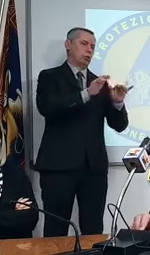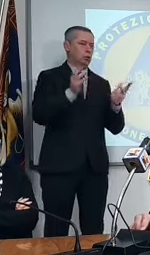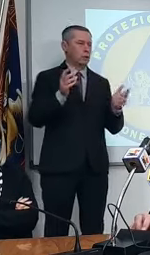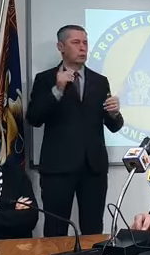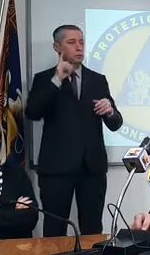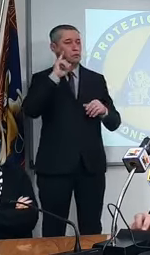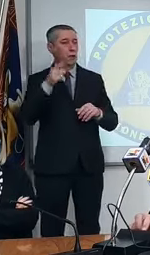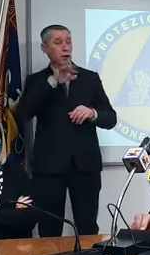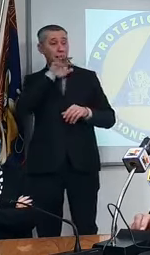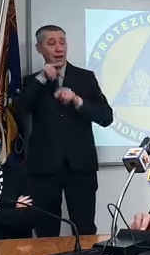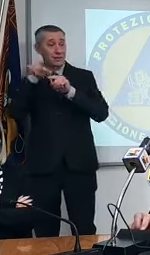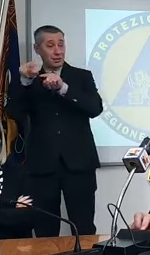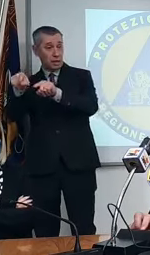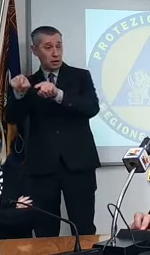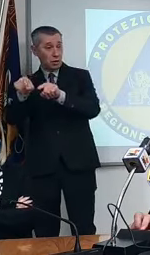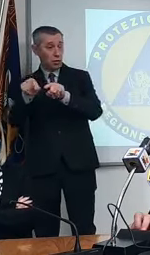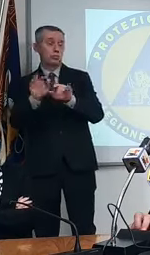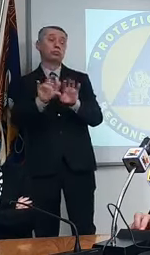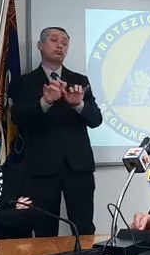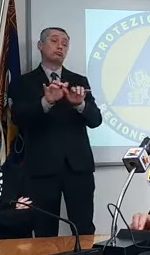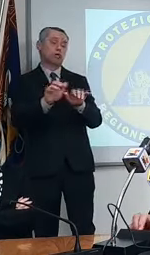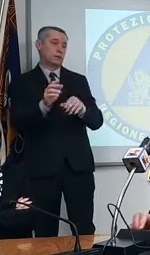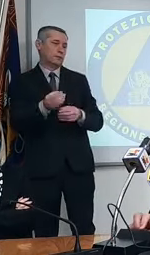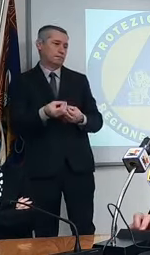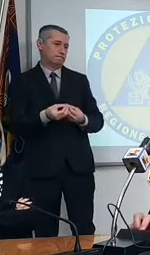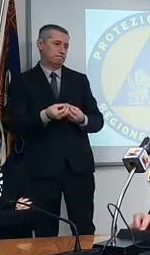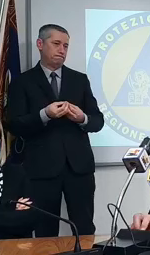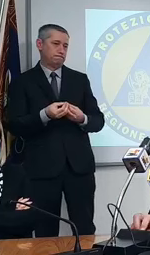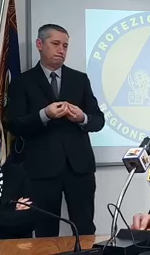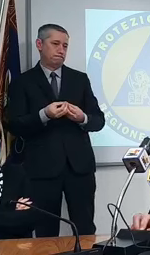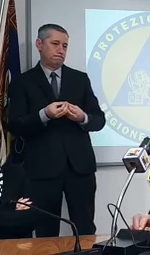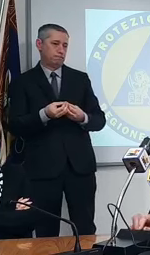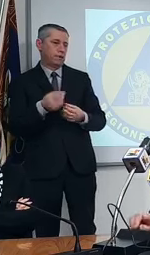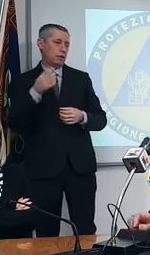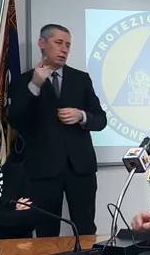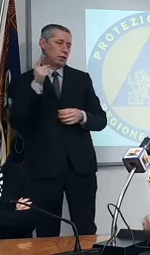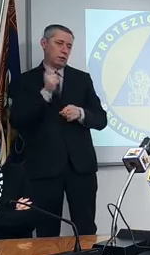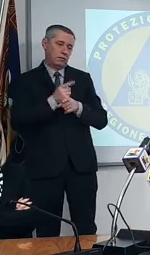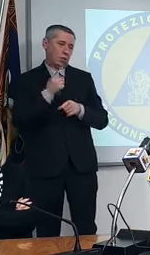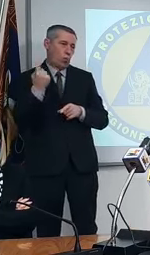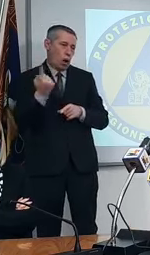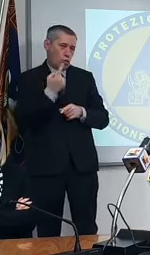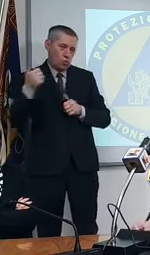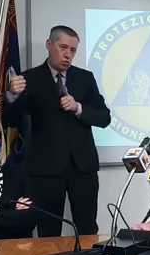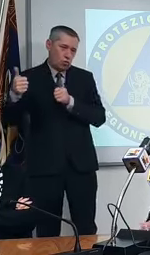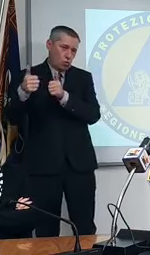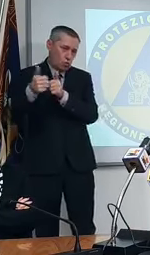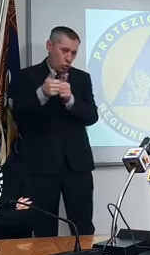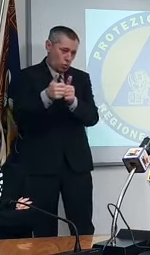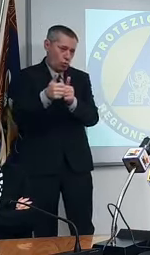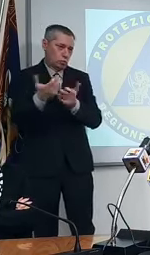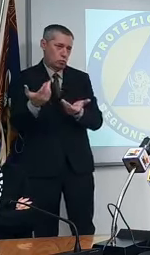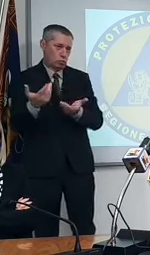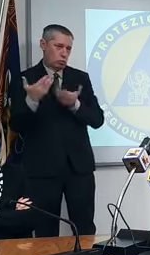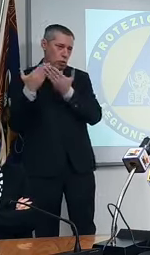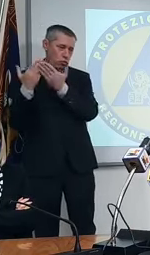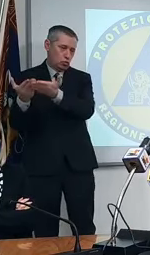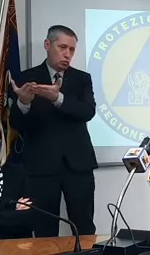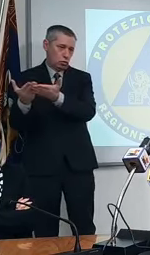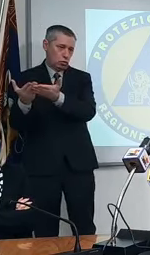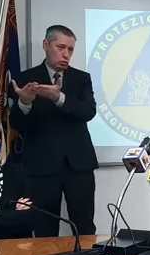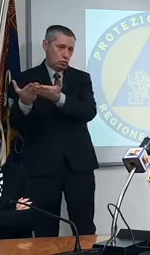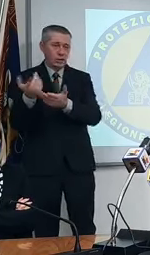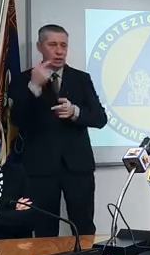attitudine insomma perché bisogna comunque ogni volta che tu metti il codice fiscale se dopo riprovi fra